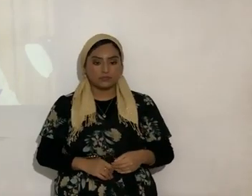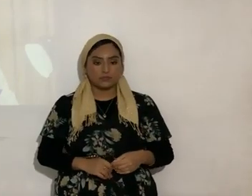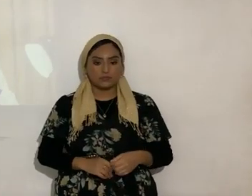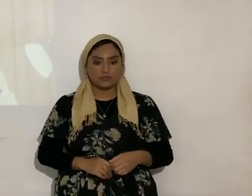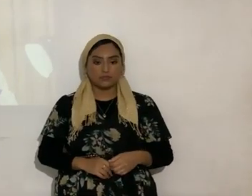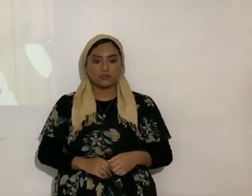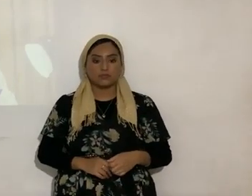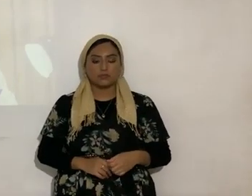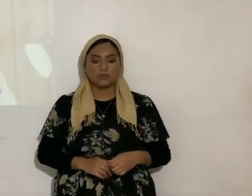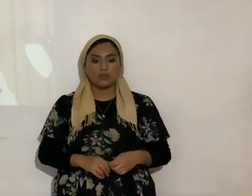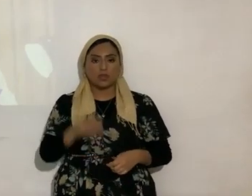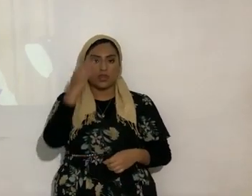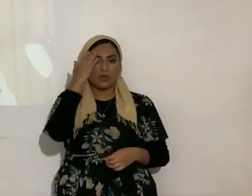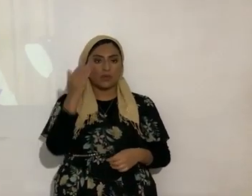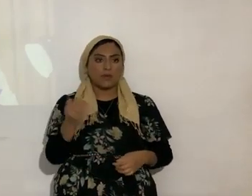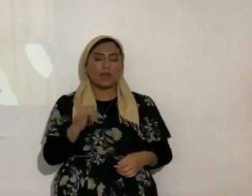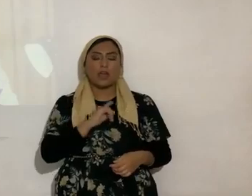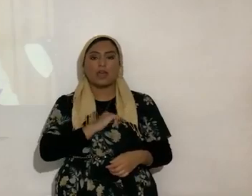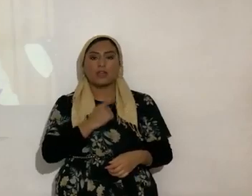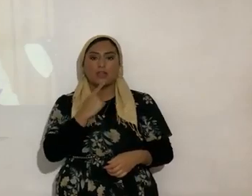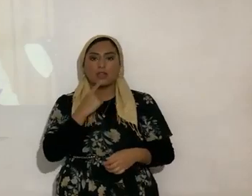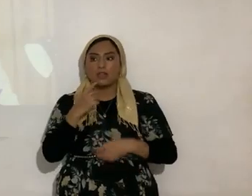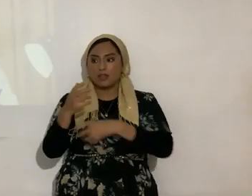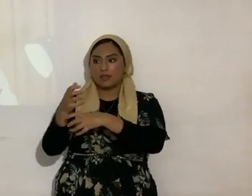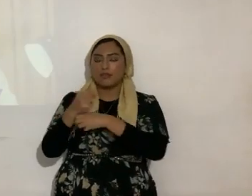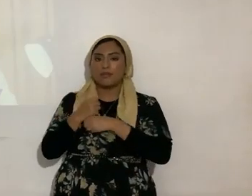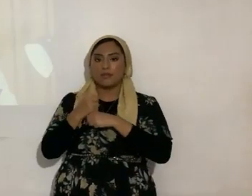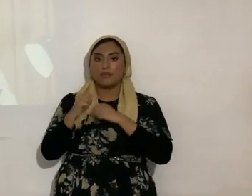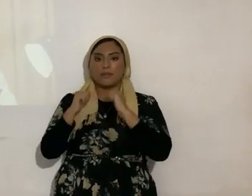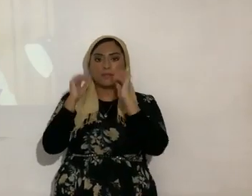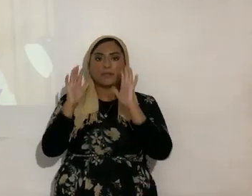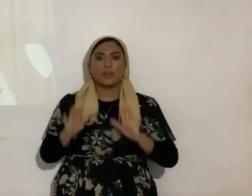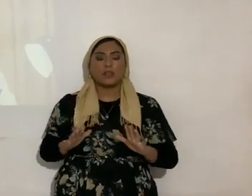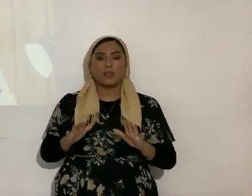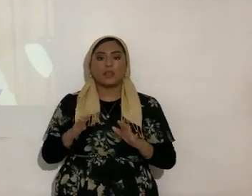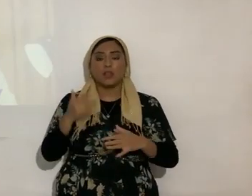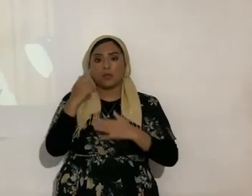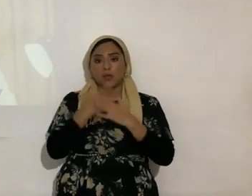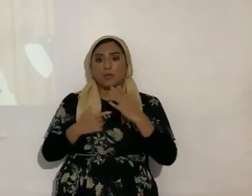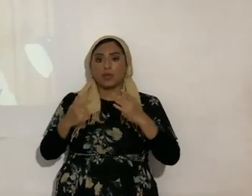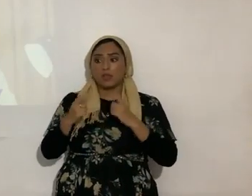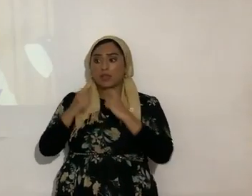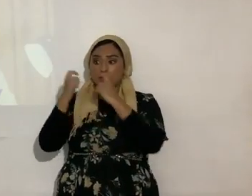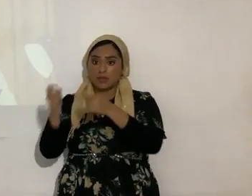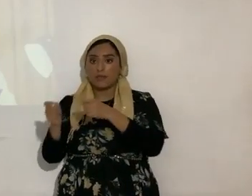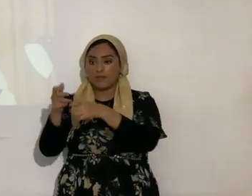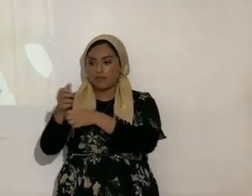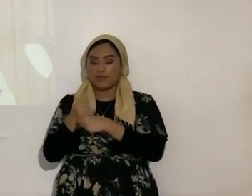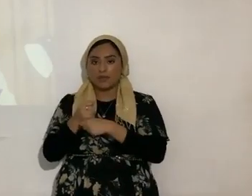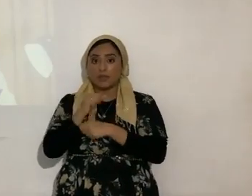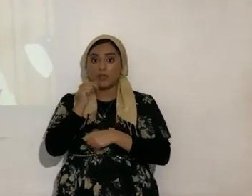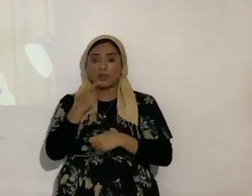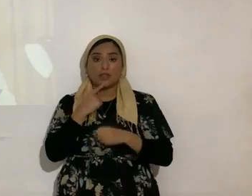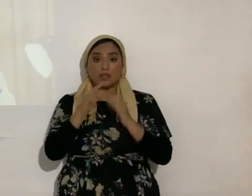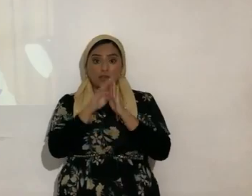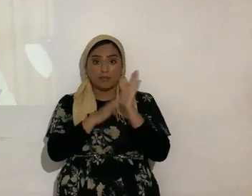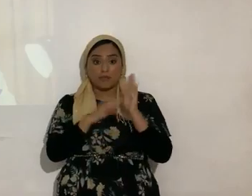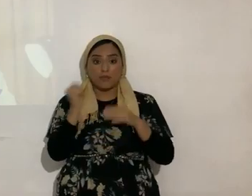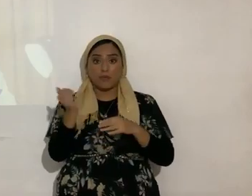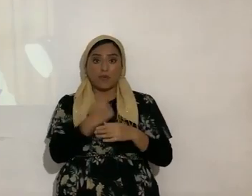¿por qué dije esto que se recibe la bendición? lo que se da se recibe ¿no dice la Biblia todo lo que se siembra se cosecha?